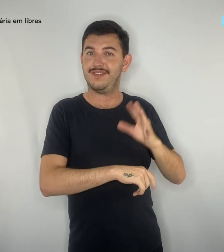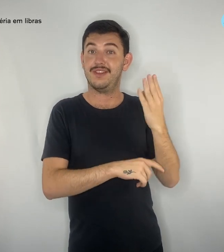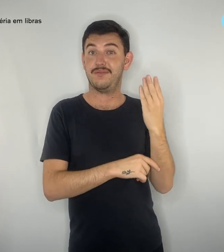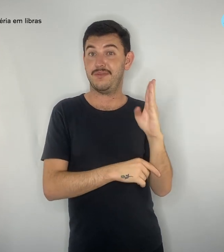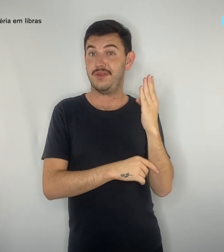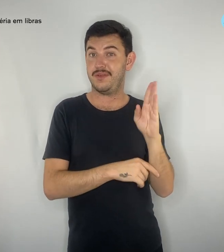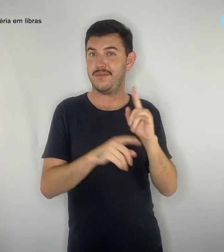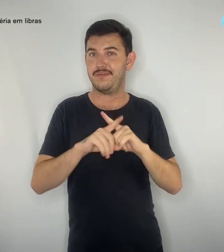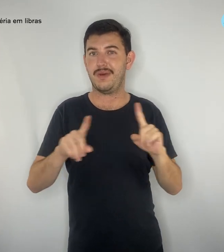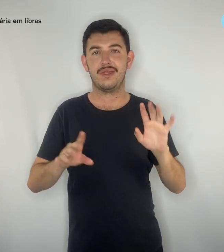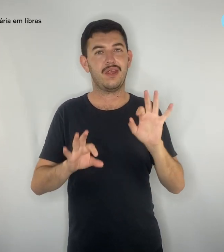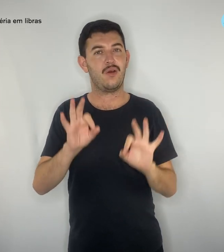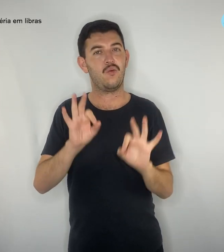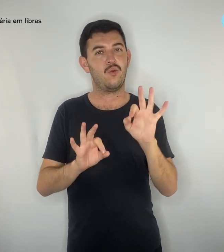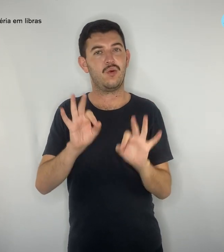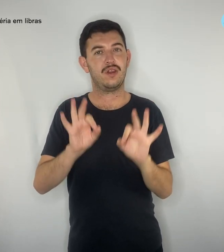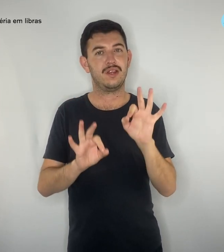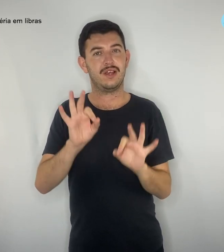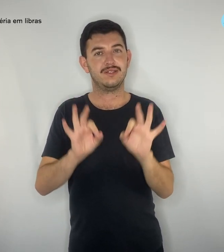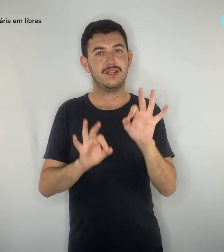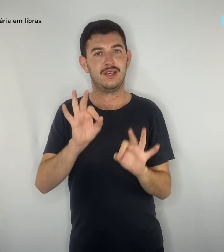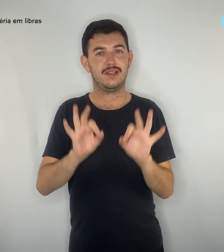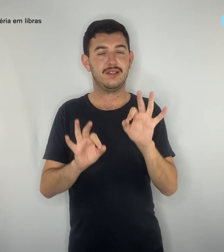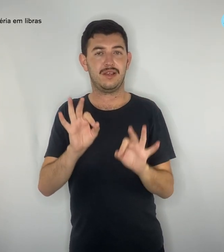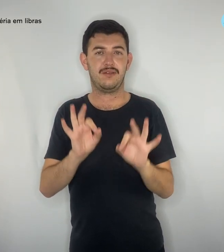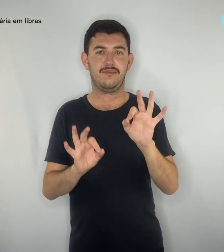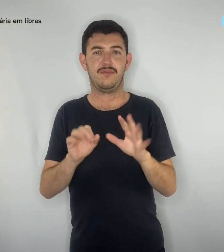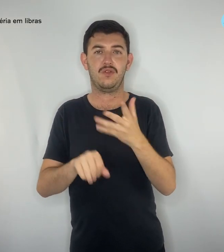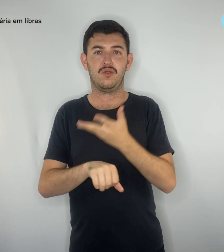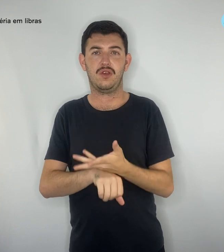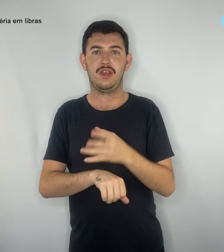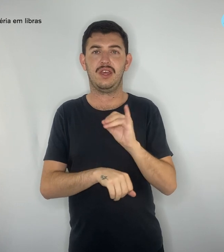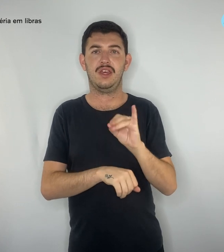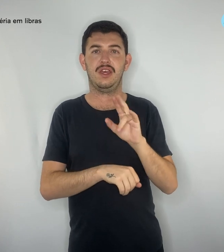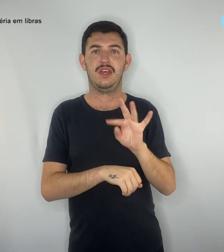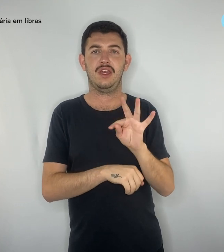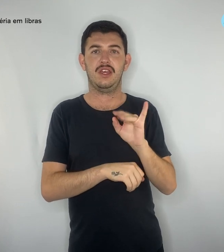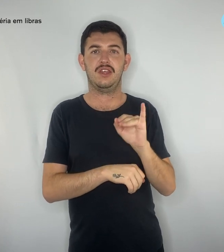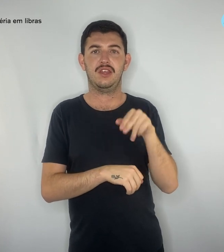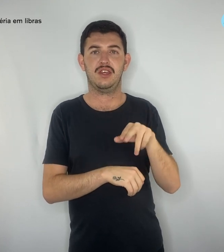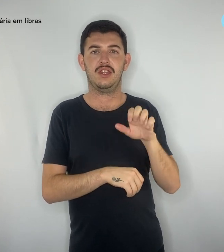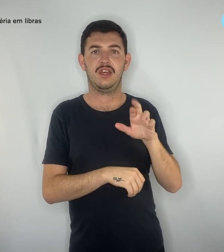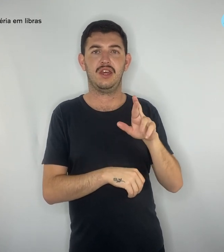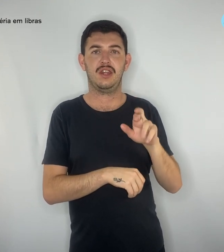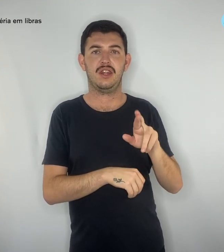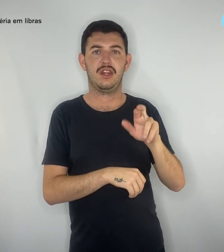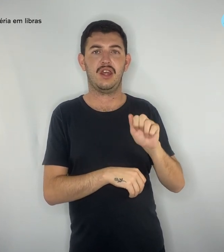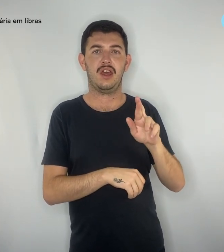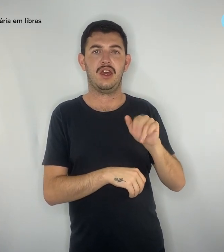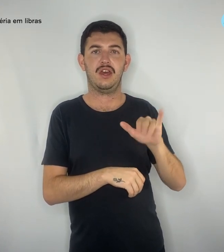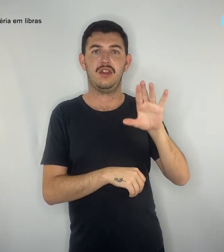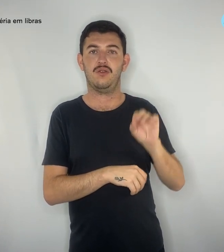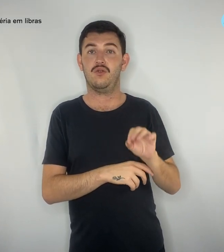organização dos itinerários, o documento aponta a flexibilização curricular de